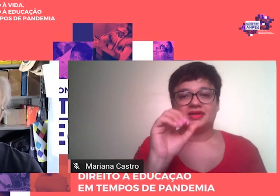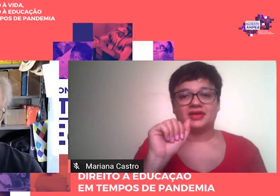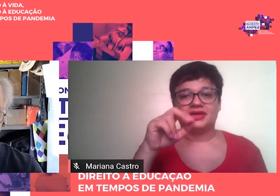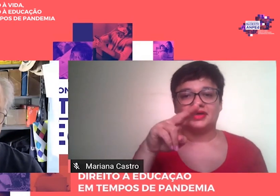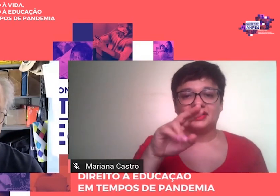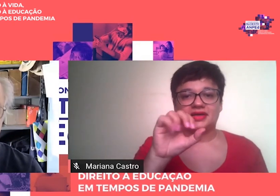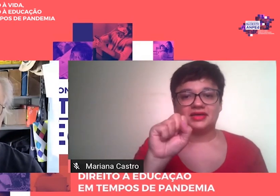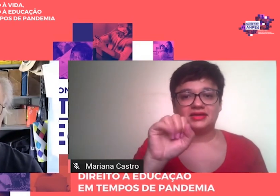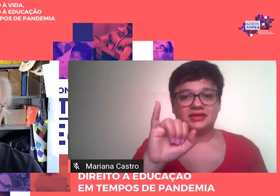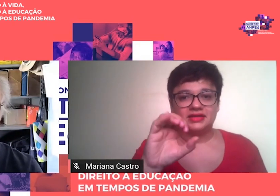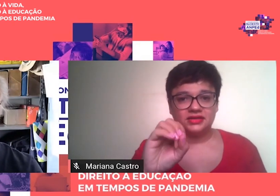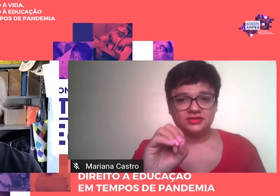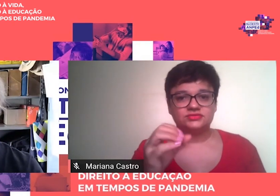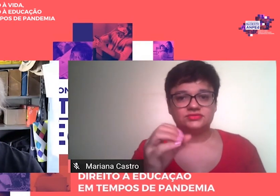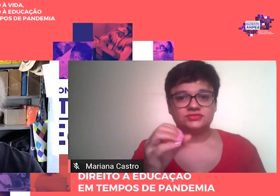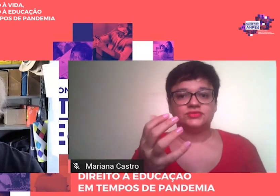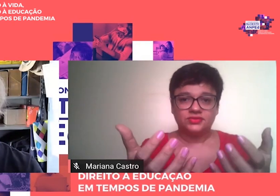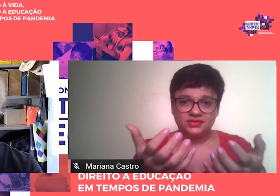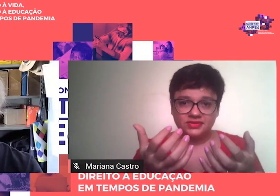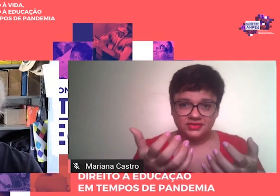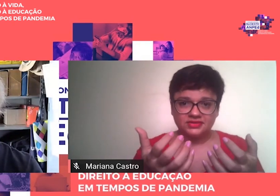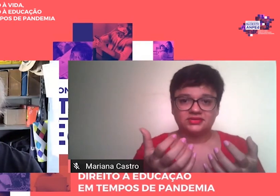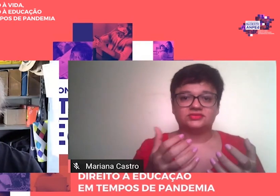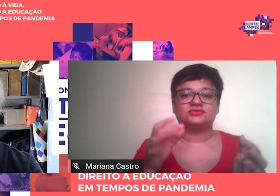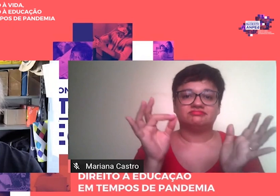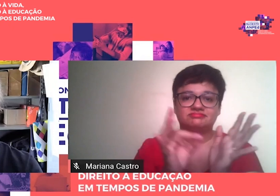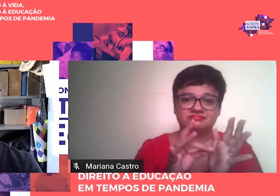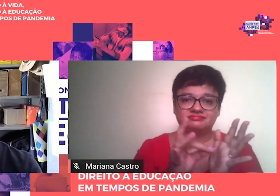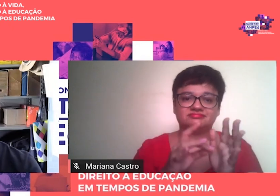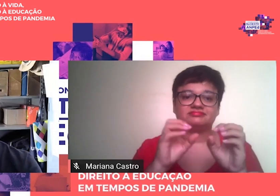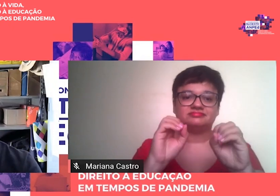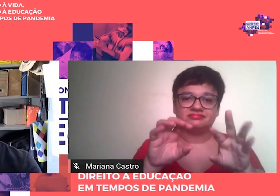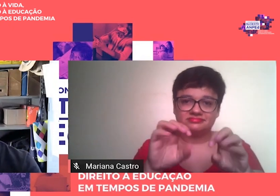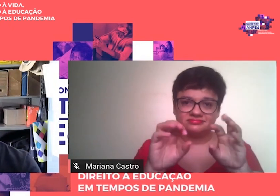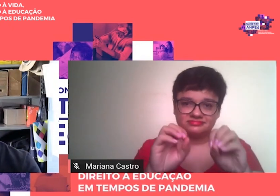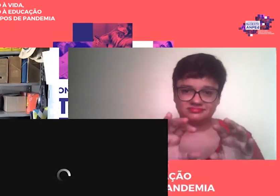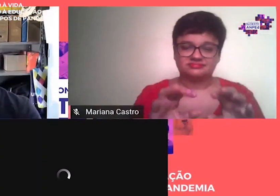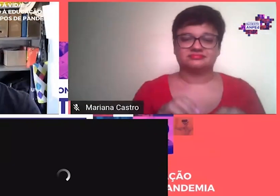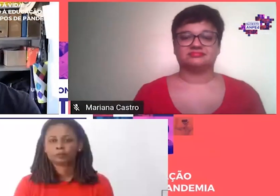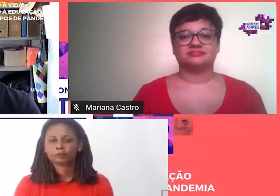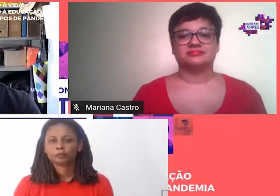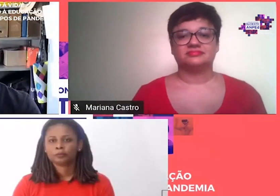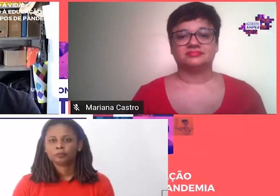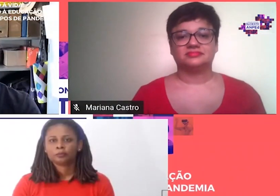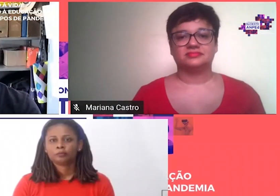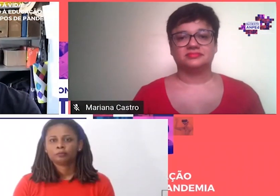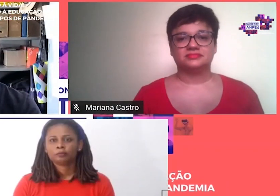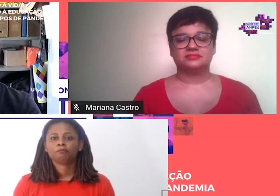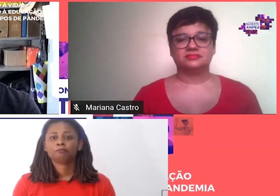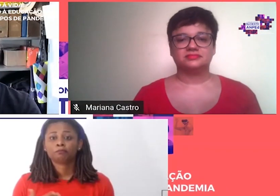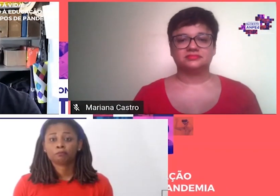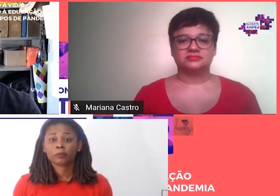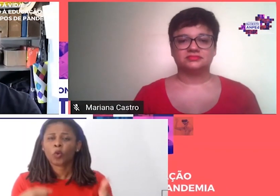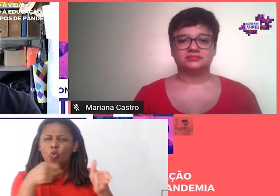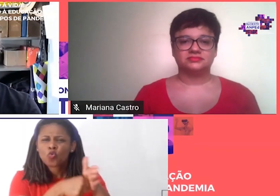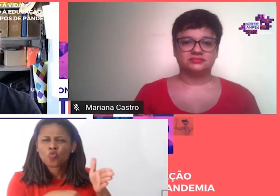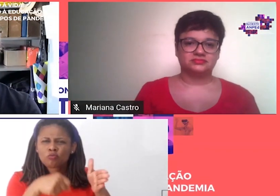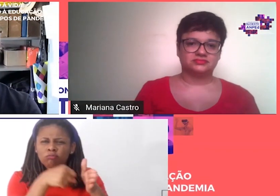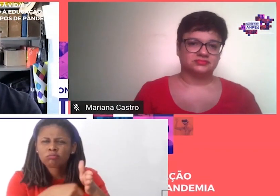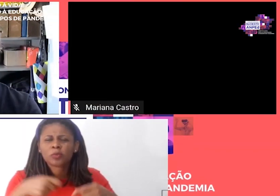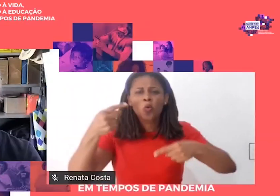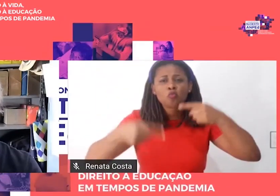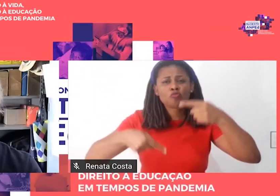atuando no convencimento pela educação ao invés de se dedicar à luta política em busca da